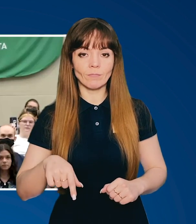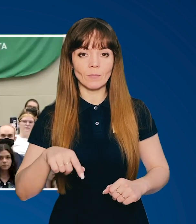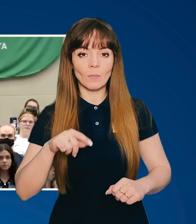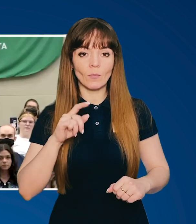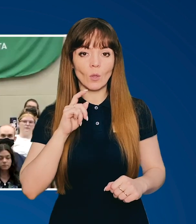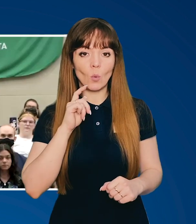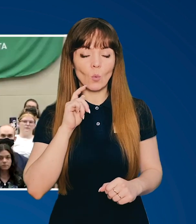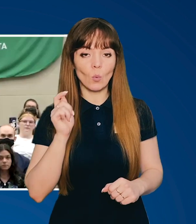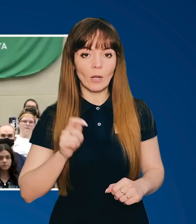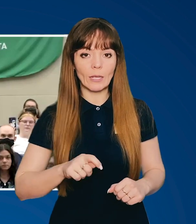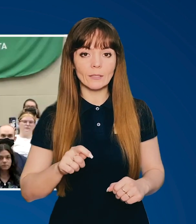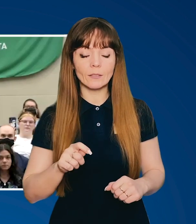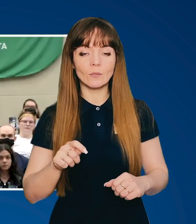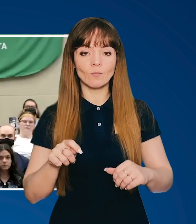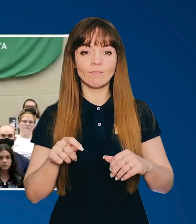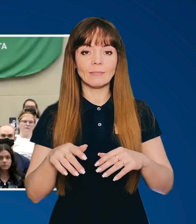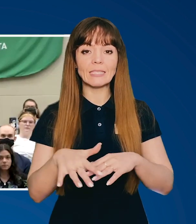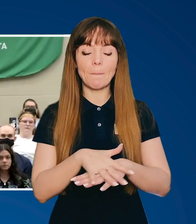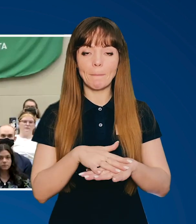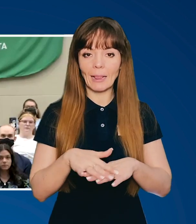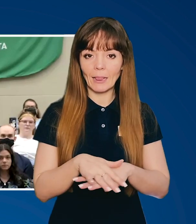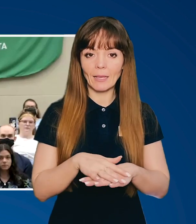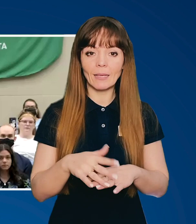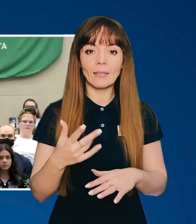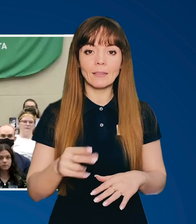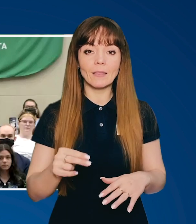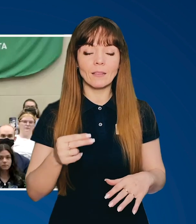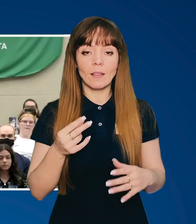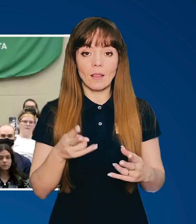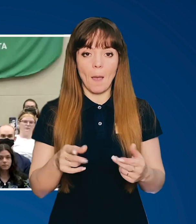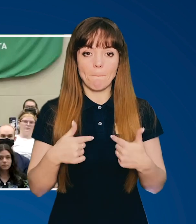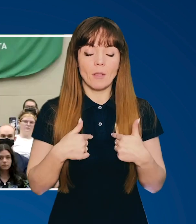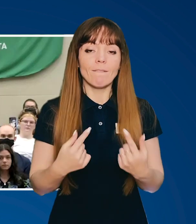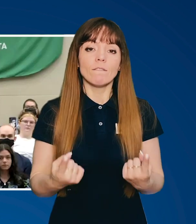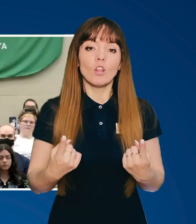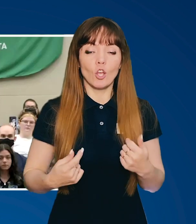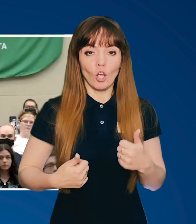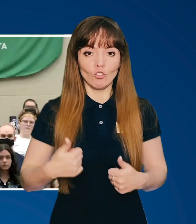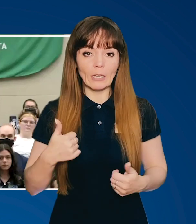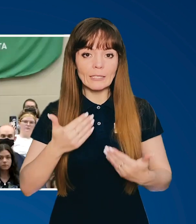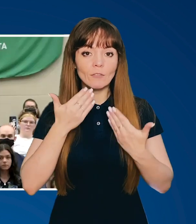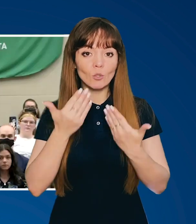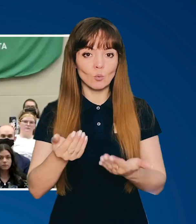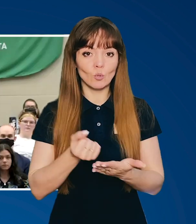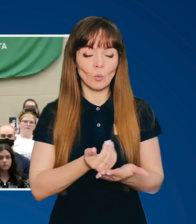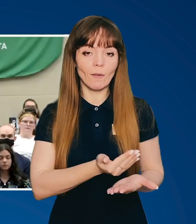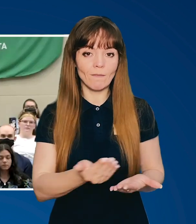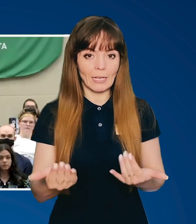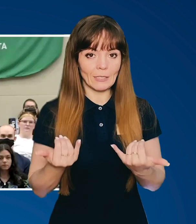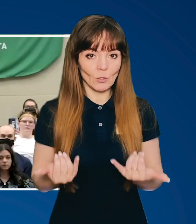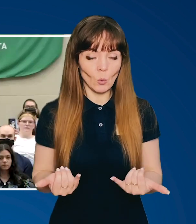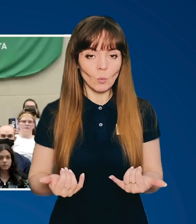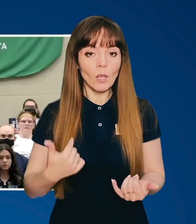West Української студентської спілки. Для мене велика честь звернутися до вас сьогодні. Я хотів би